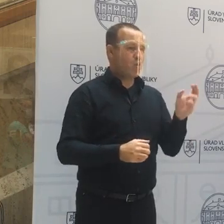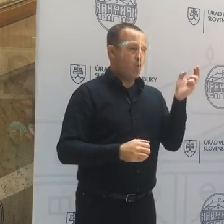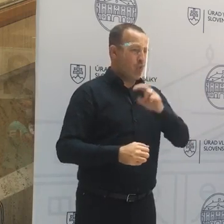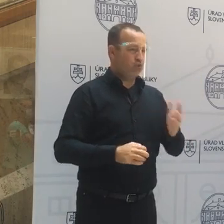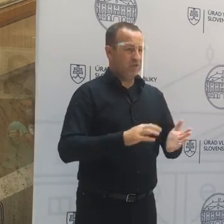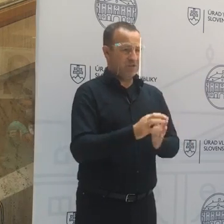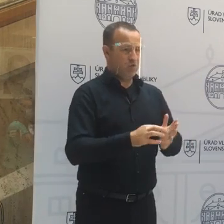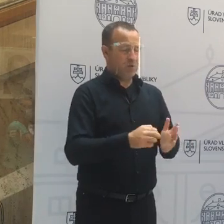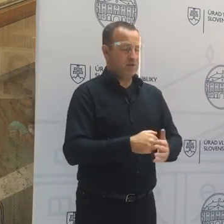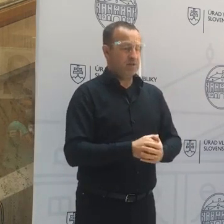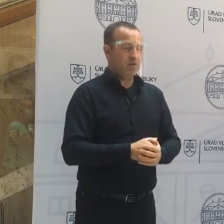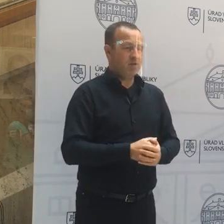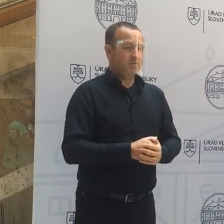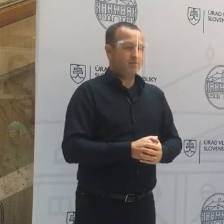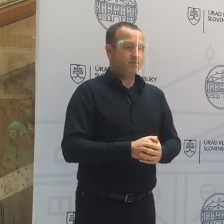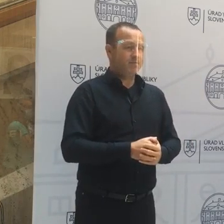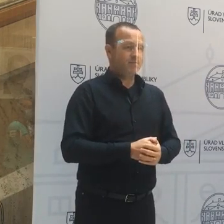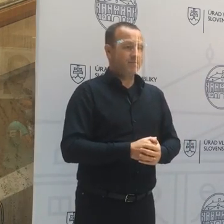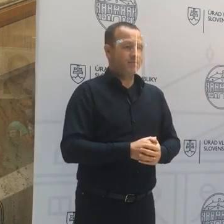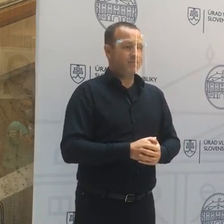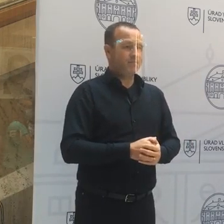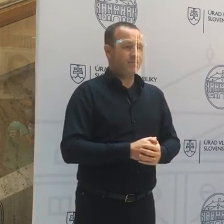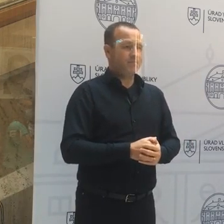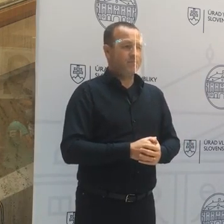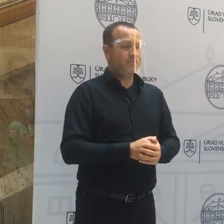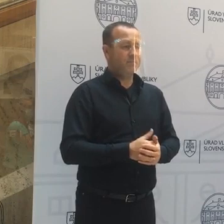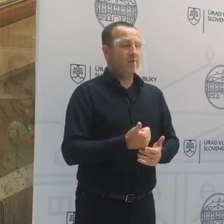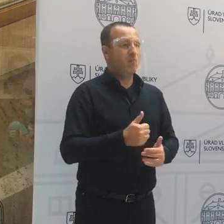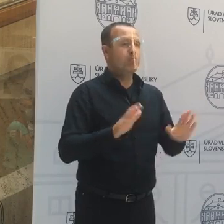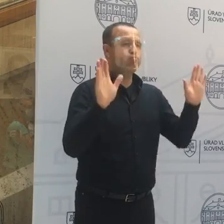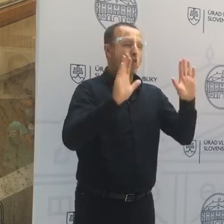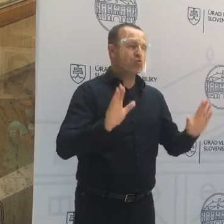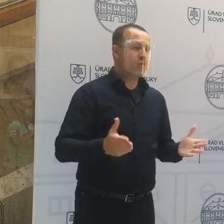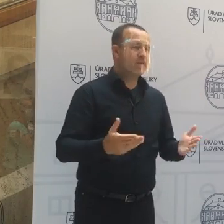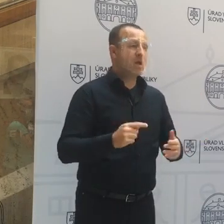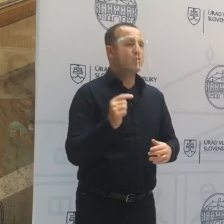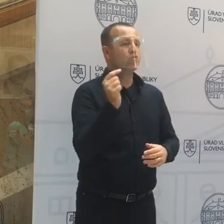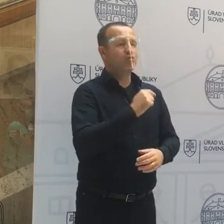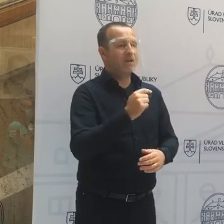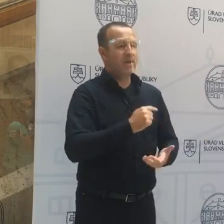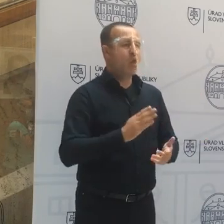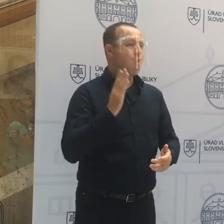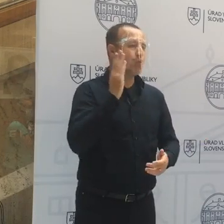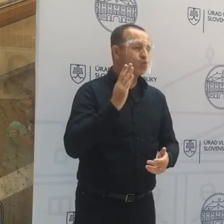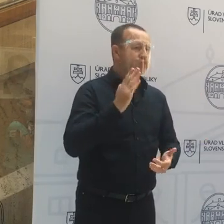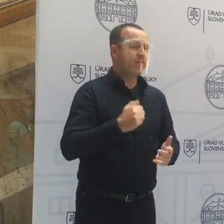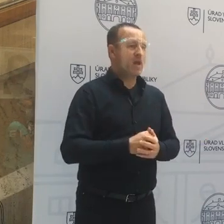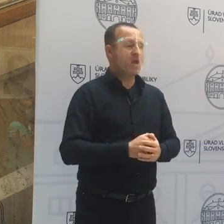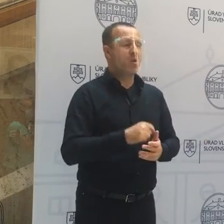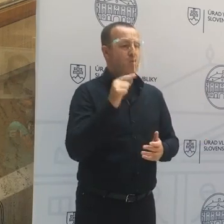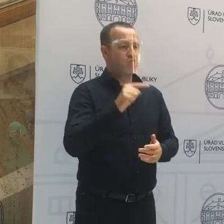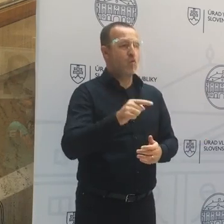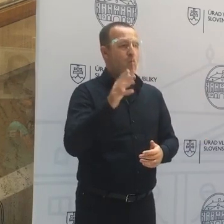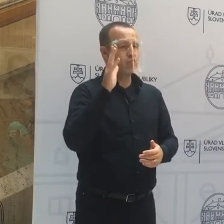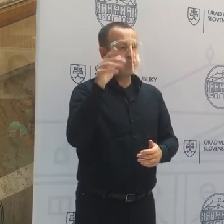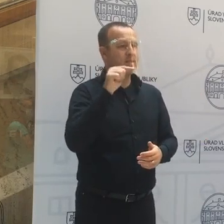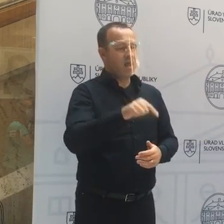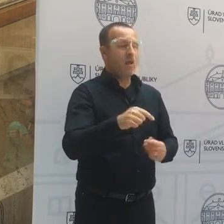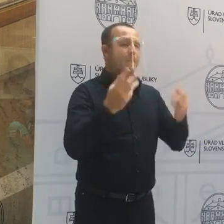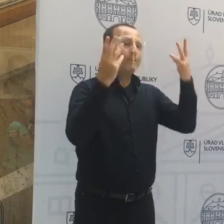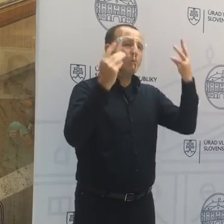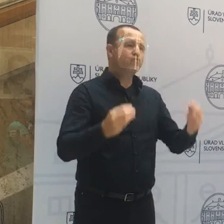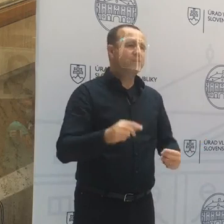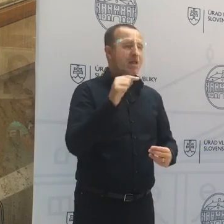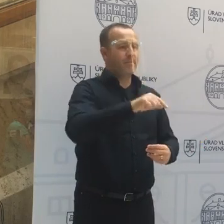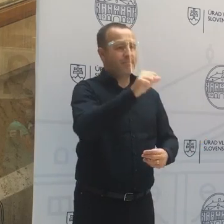situácii, myslím, čo sa týka, čo ja viem, je v bordovej, alebo v červenej, alebo v rúžovej, tak sa bude počítať